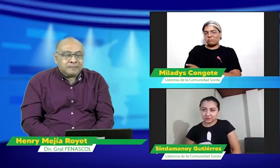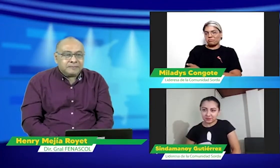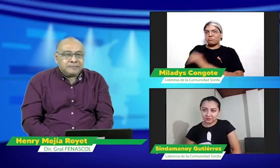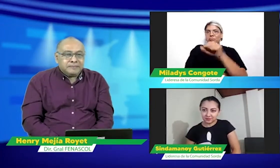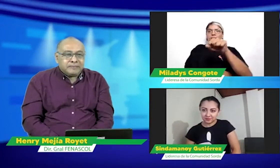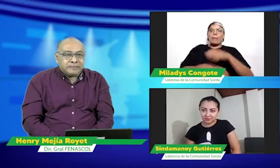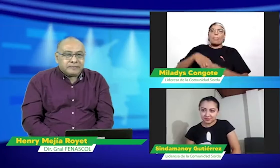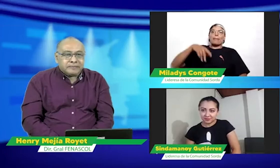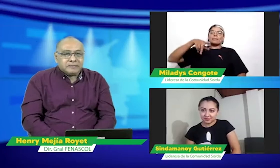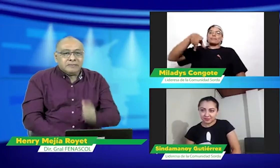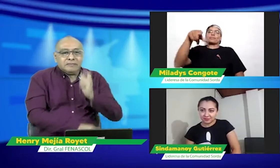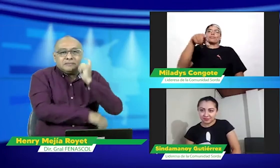¿Miláez? Sí.